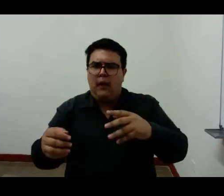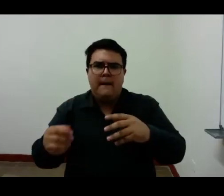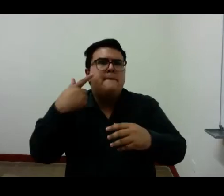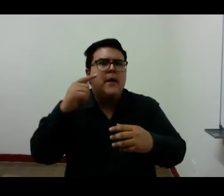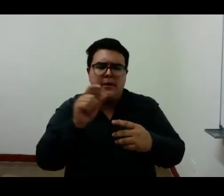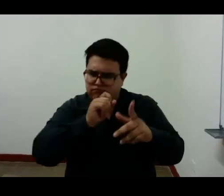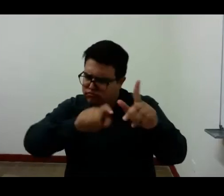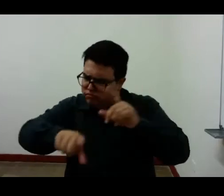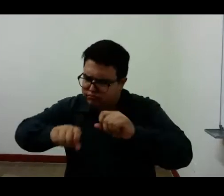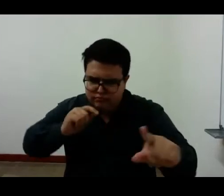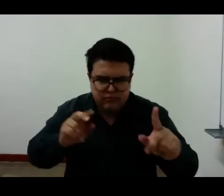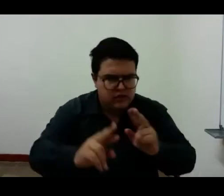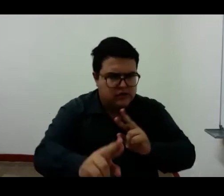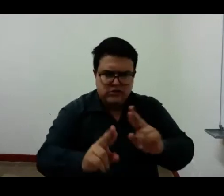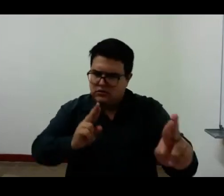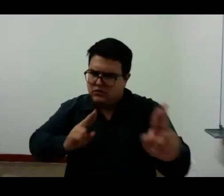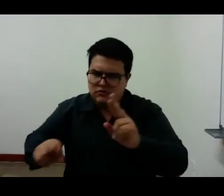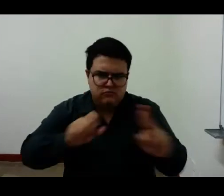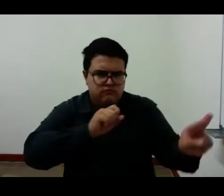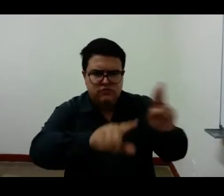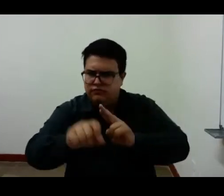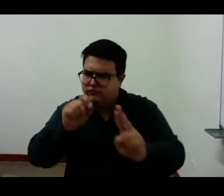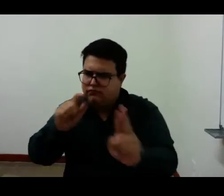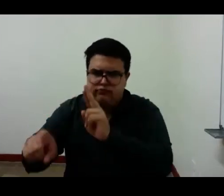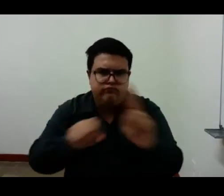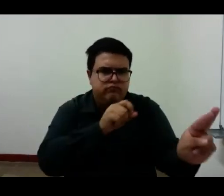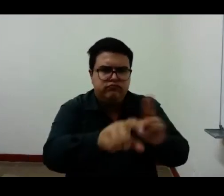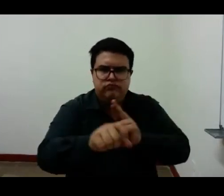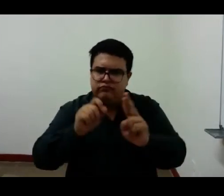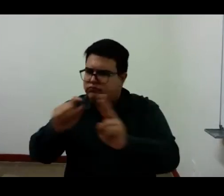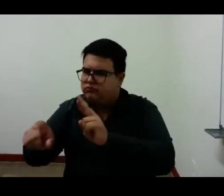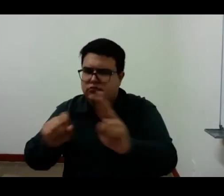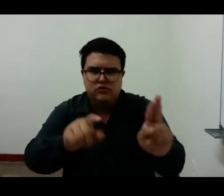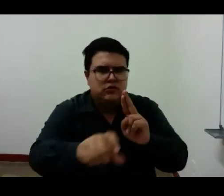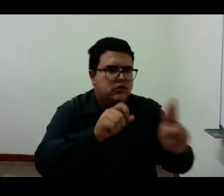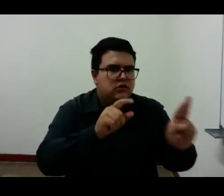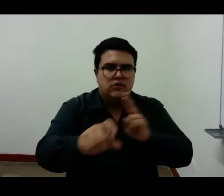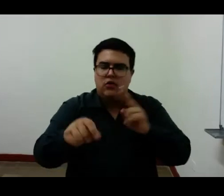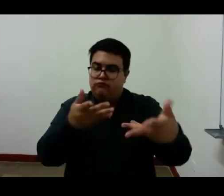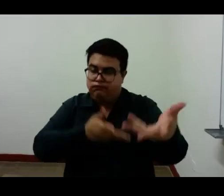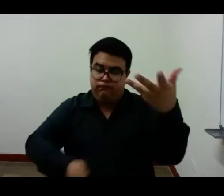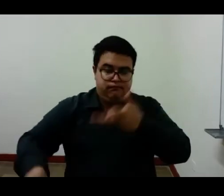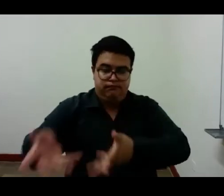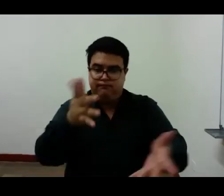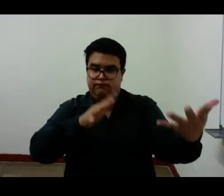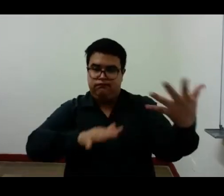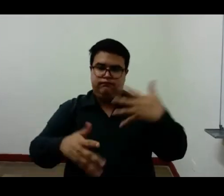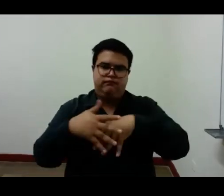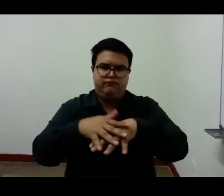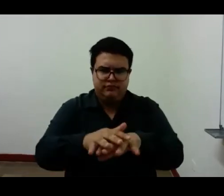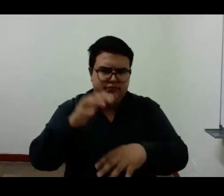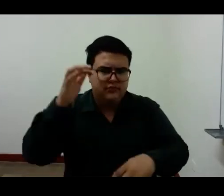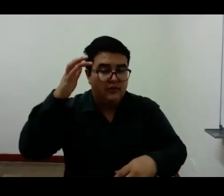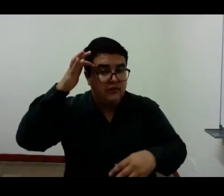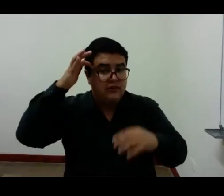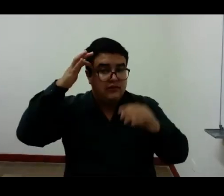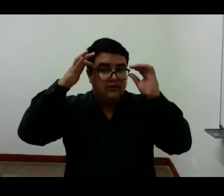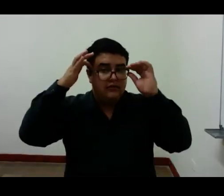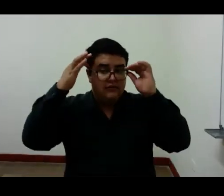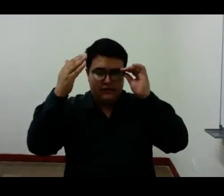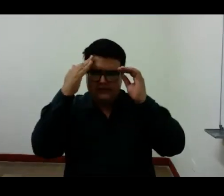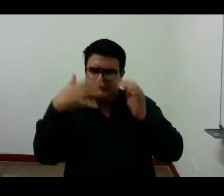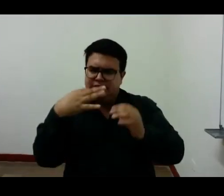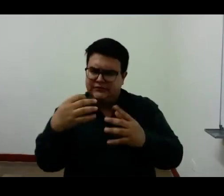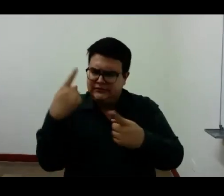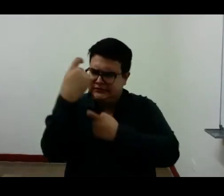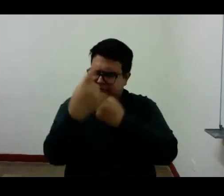y respuestas por captar la esencia de una idea intentan aproximar las palabras y